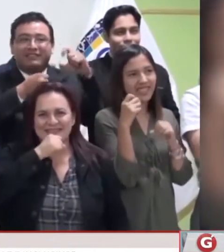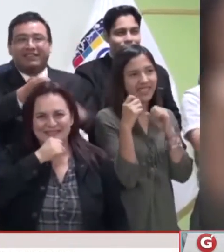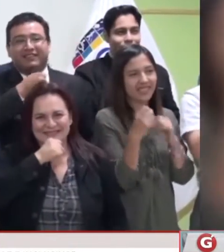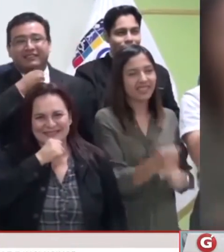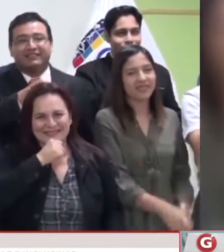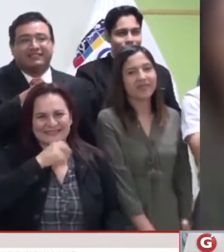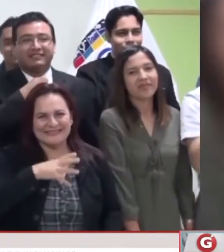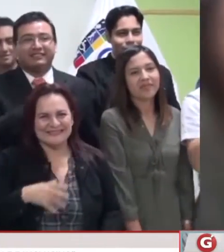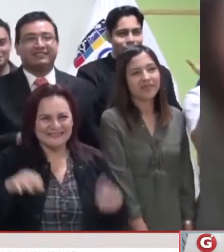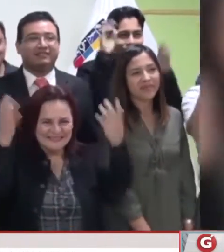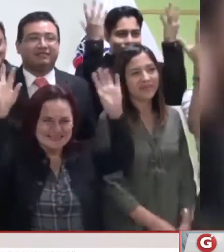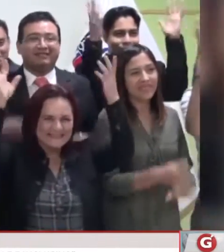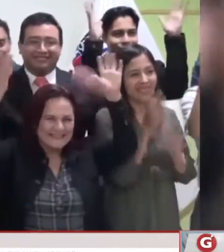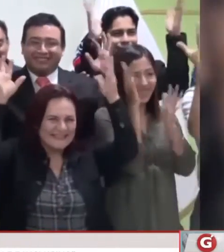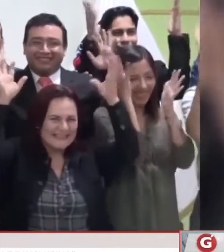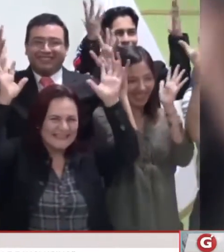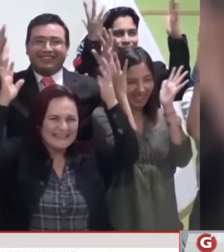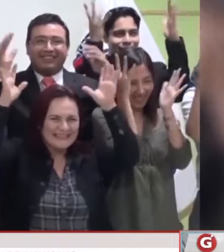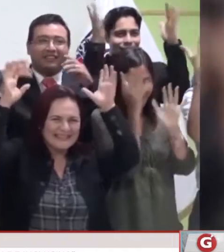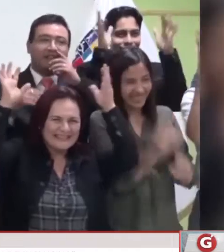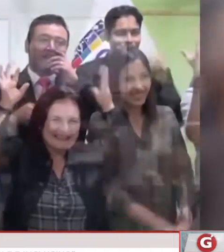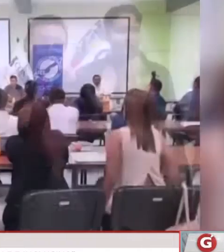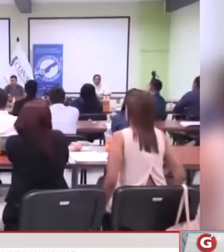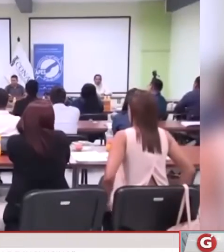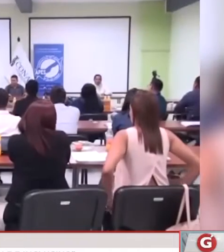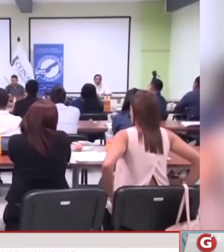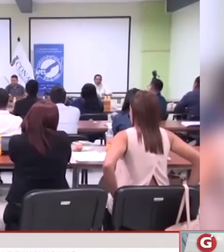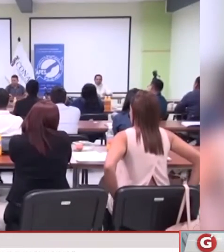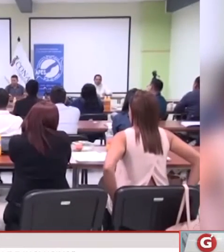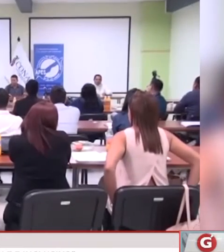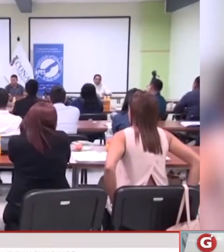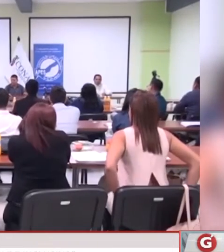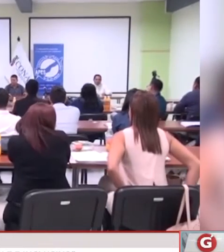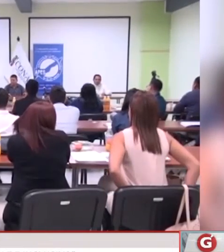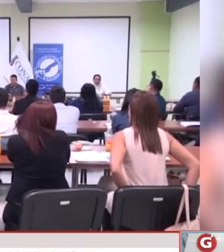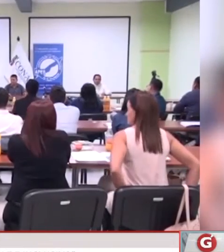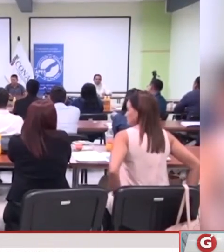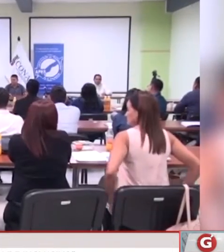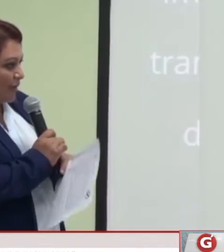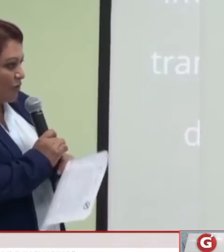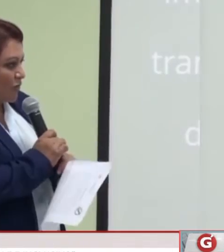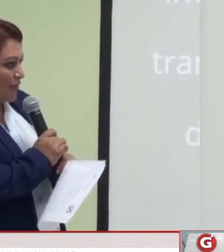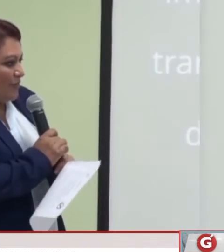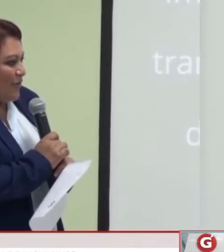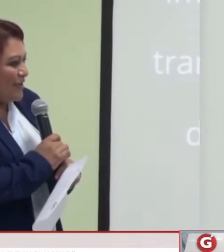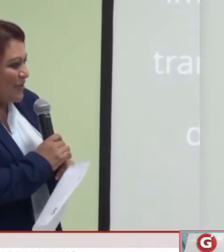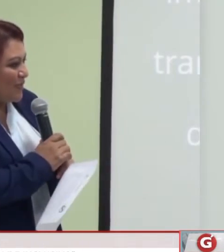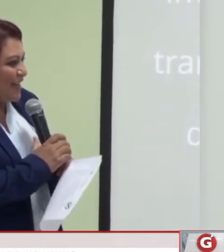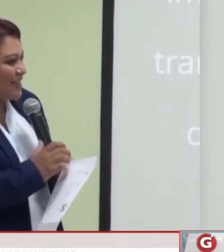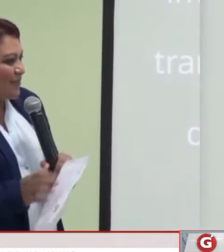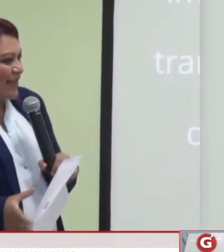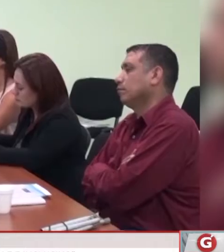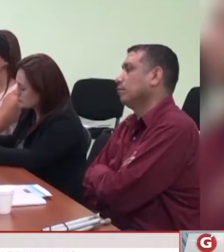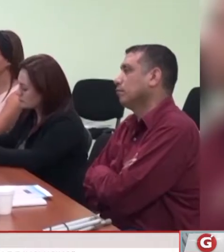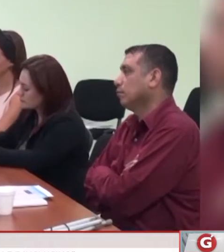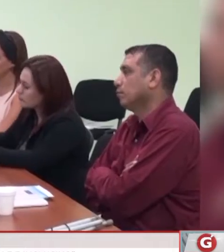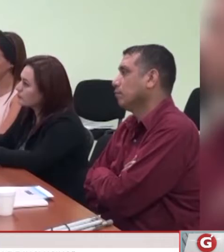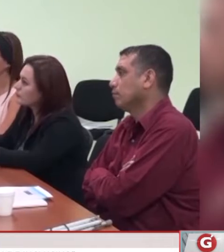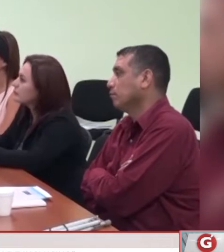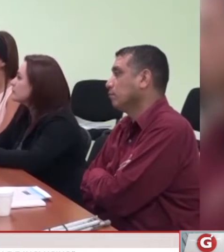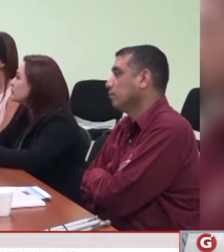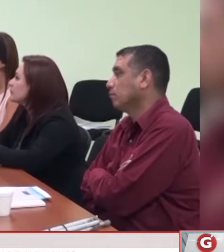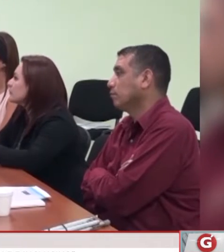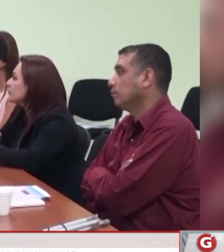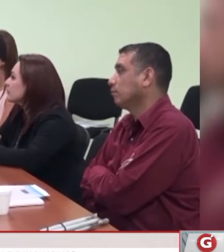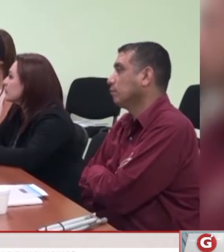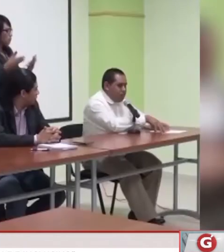periodistas en el que se brindó información y herramientas para que los comunicadores puedan realizar su trabajo con un lenguaje y enfoque correcto